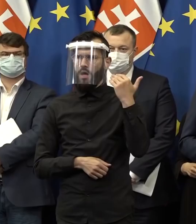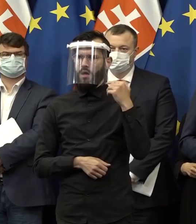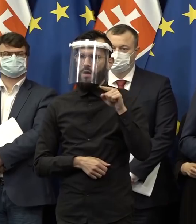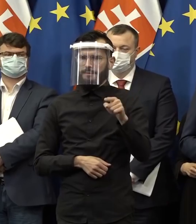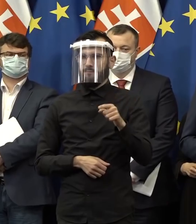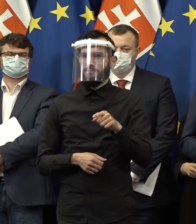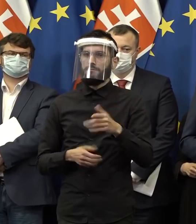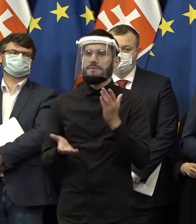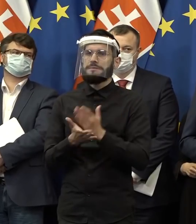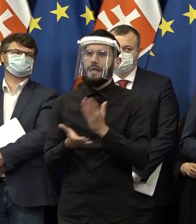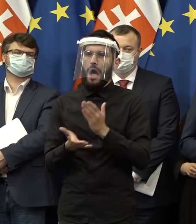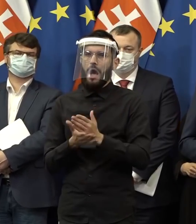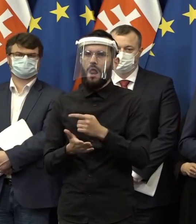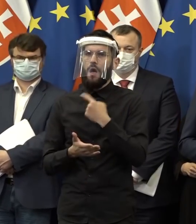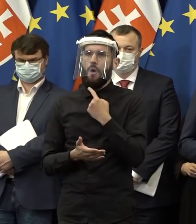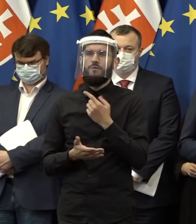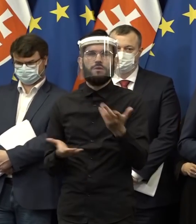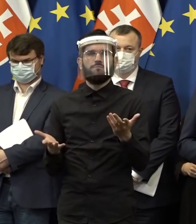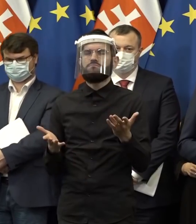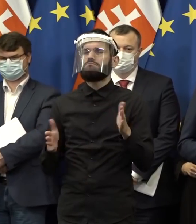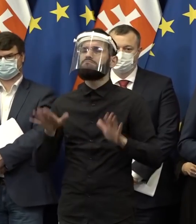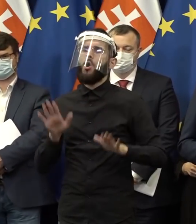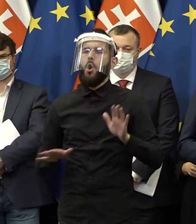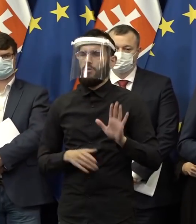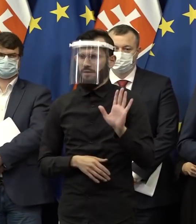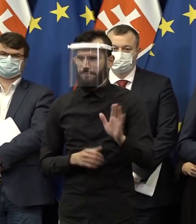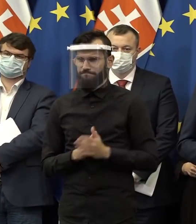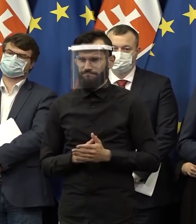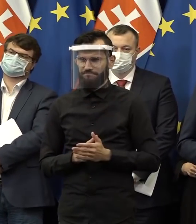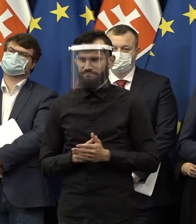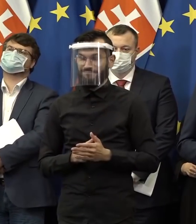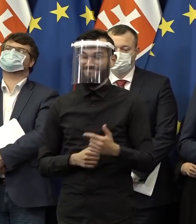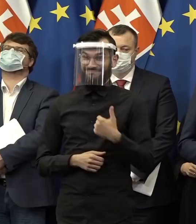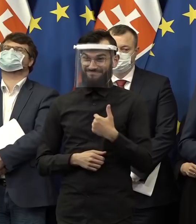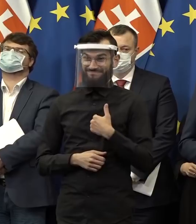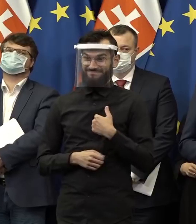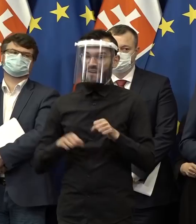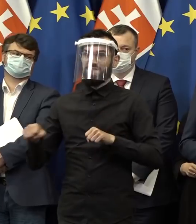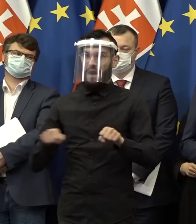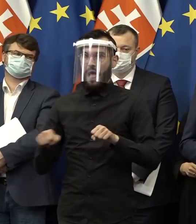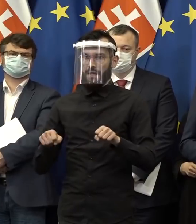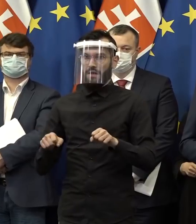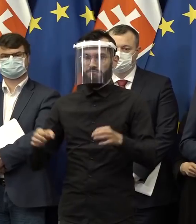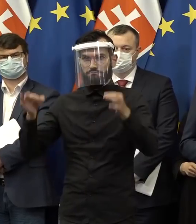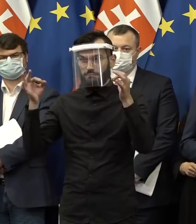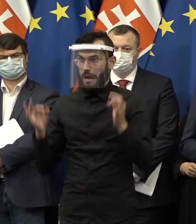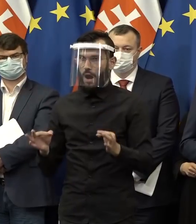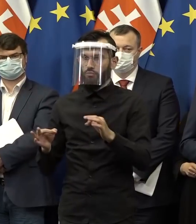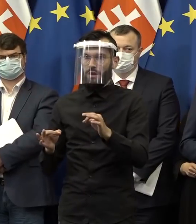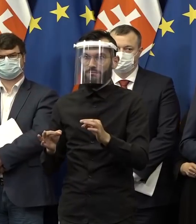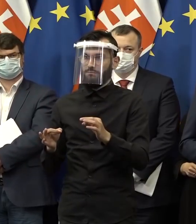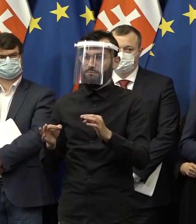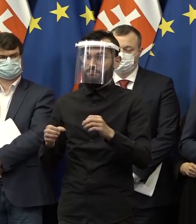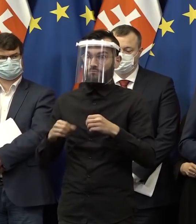vždy opraty za krásneho slenečného počasia. Táto vláda prišla absolútne v štarte tejto